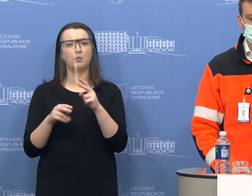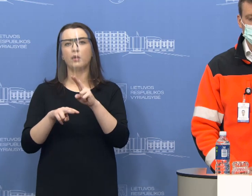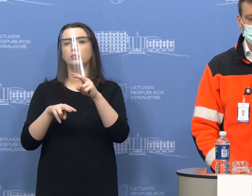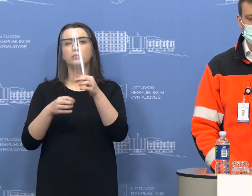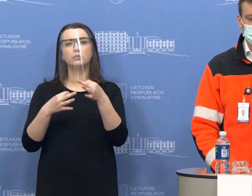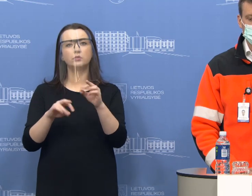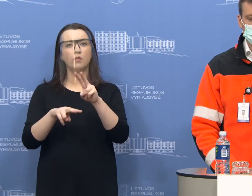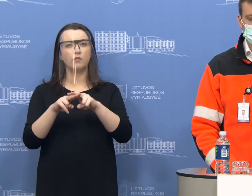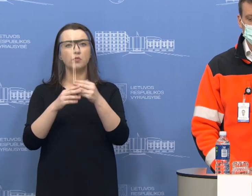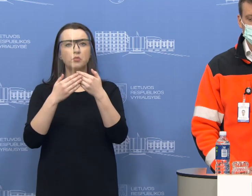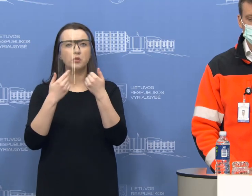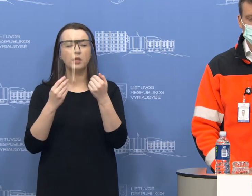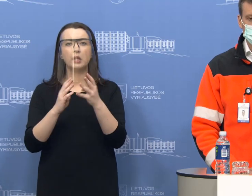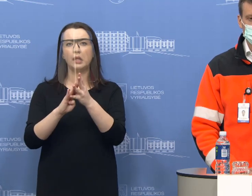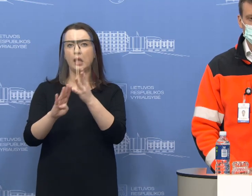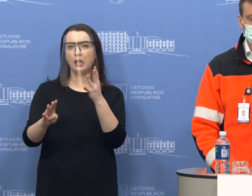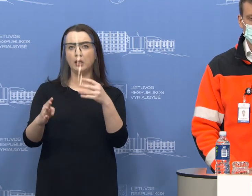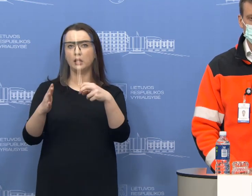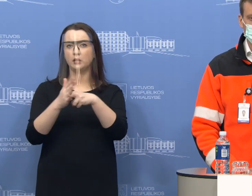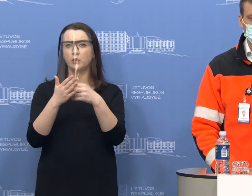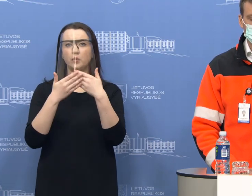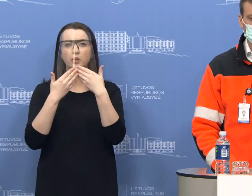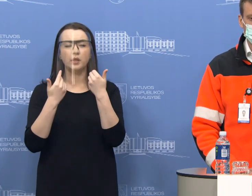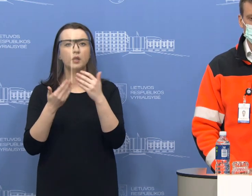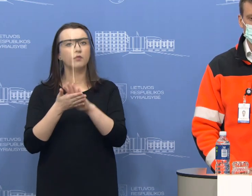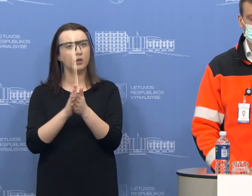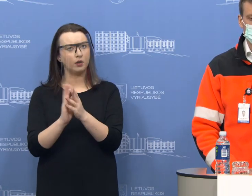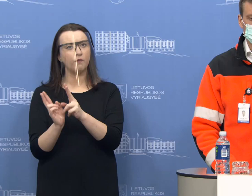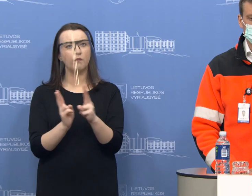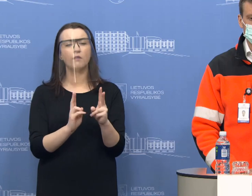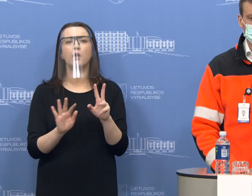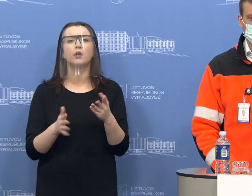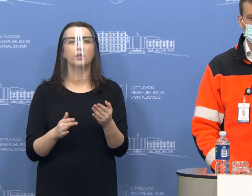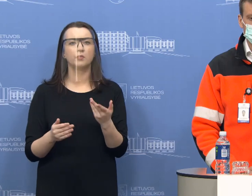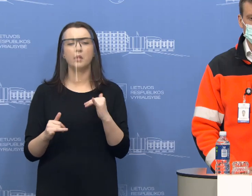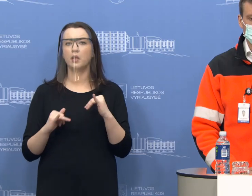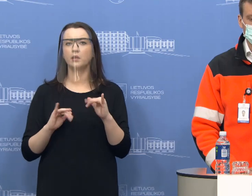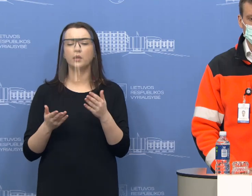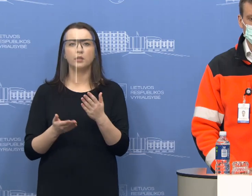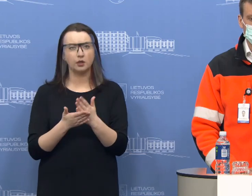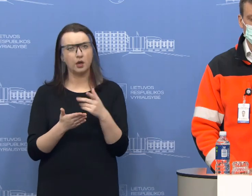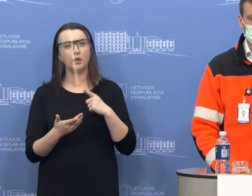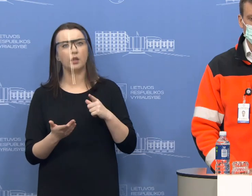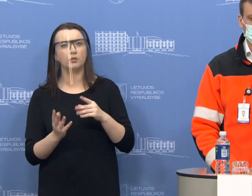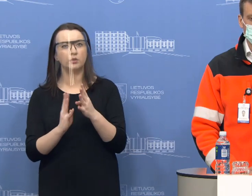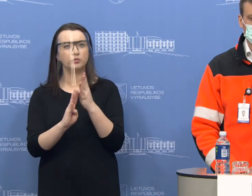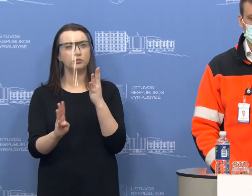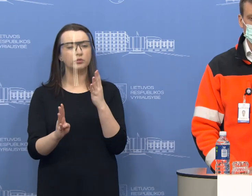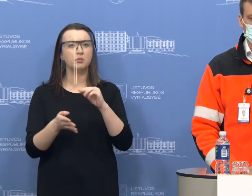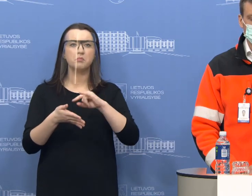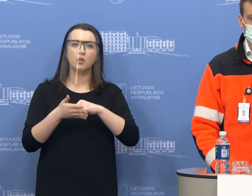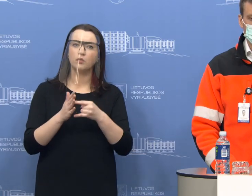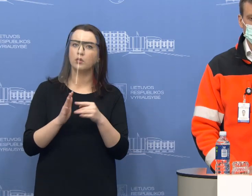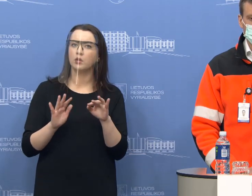vietų, jis į kažkokią eilę nėra įrašamas. Tai ar ta tvarta nepasikeitusi, ar yra ta kažka laukiančių eilė formuojama, ir